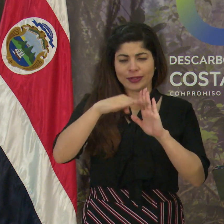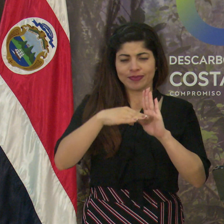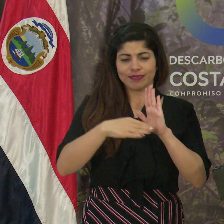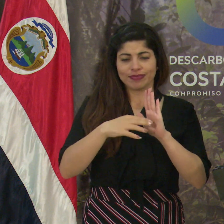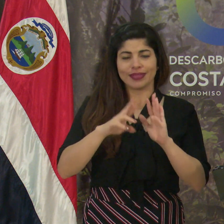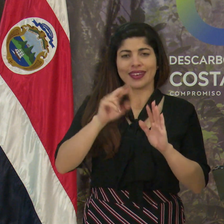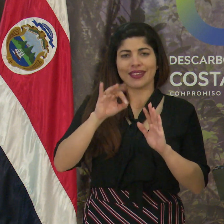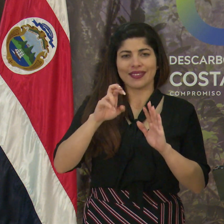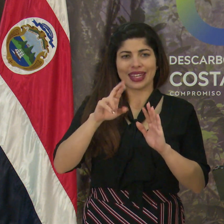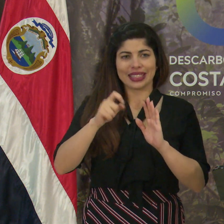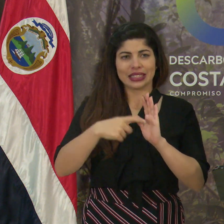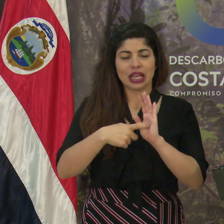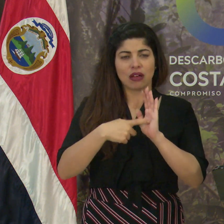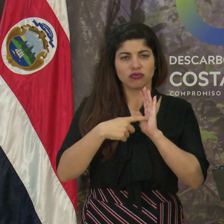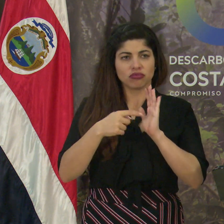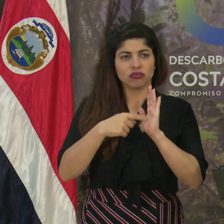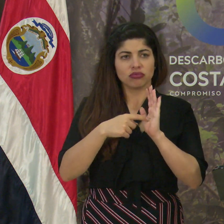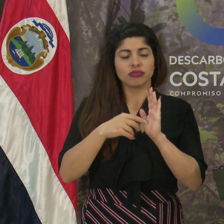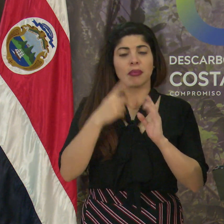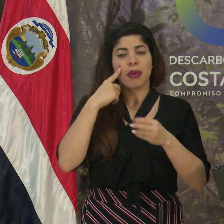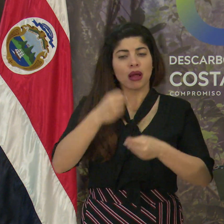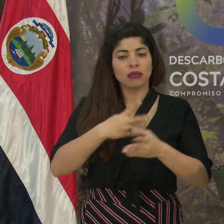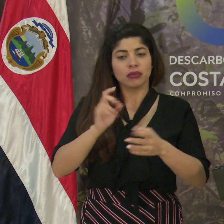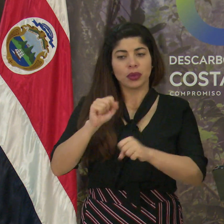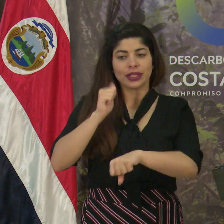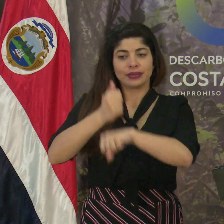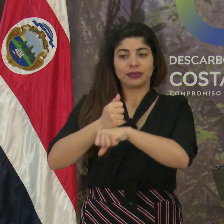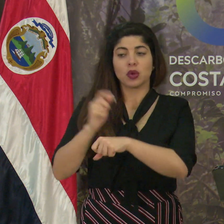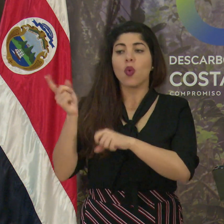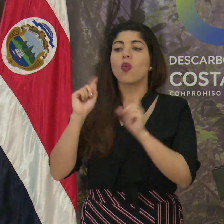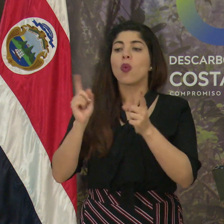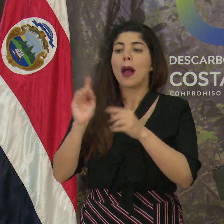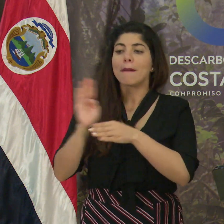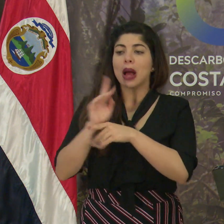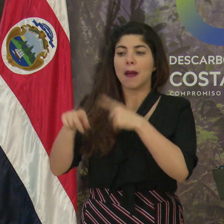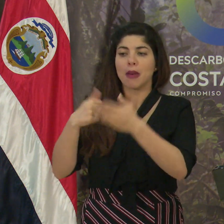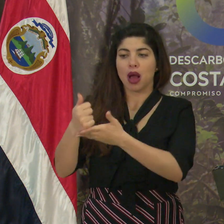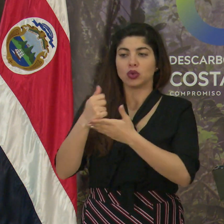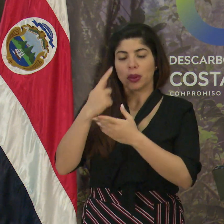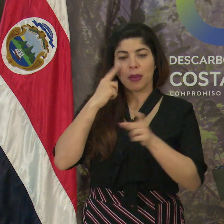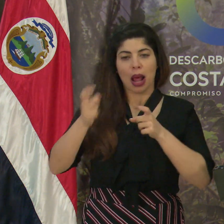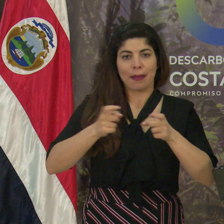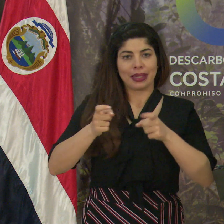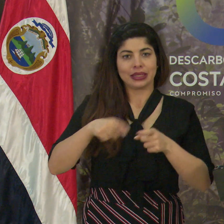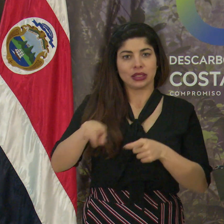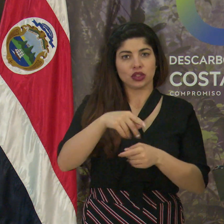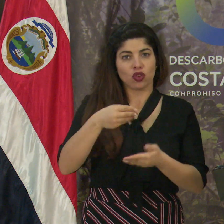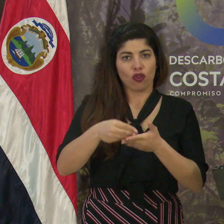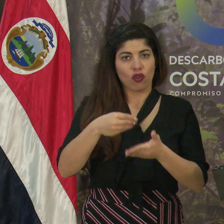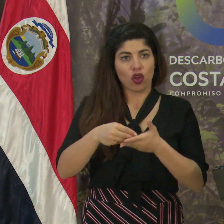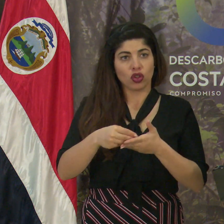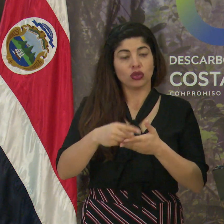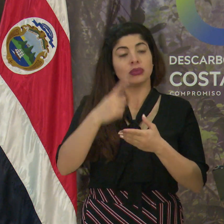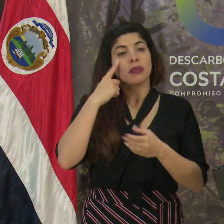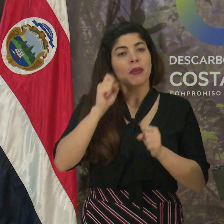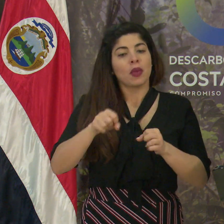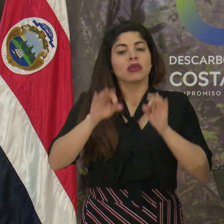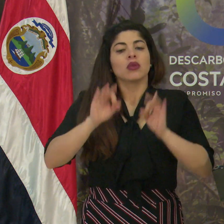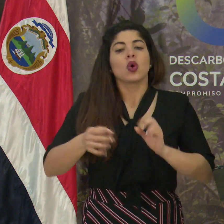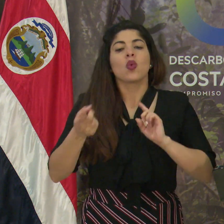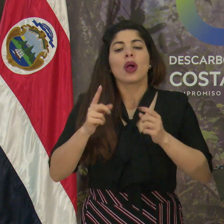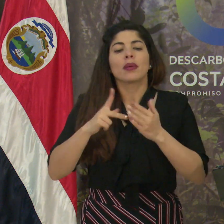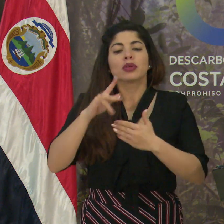referencia y poder concretar la entidad bancaria que nos va a ayudar a administrar esos fondos para definir los